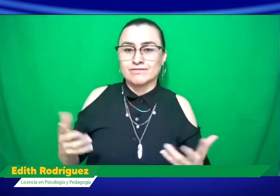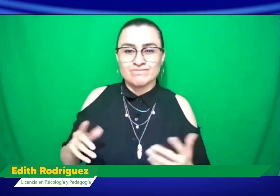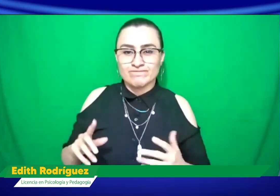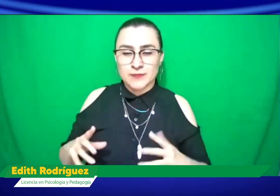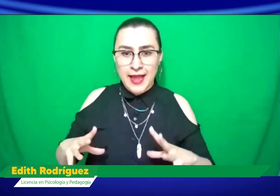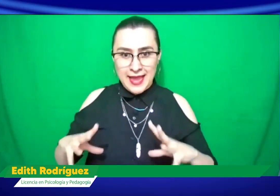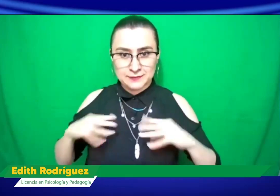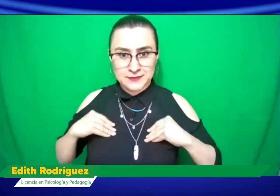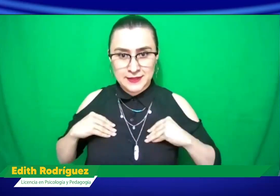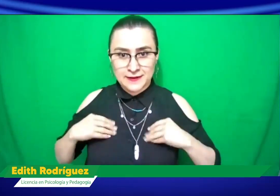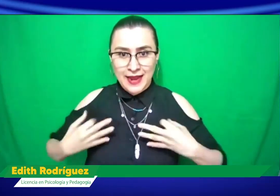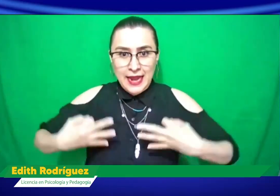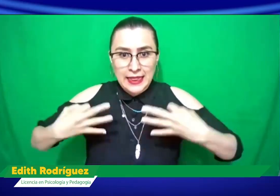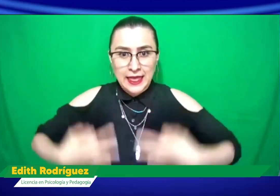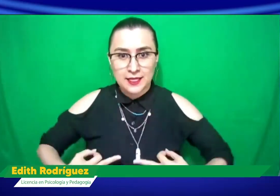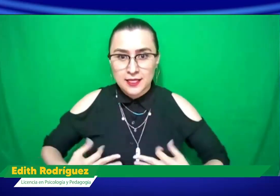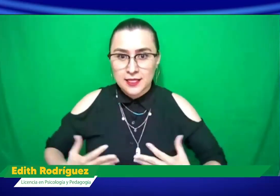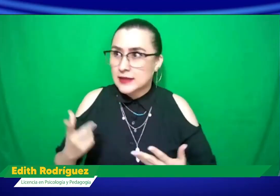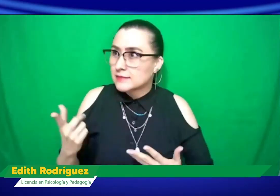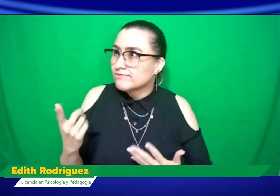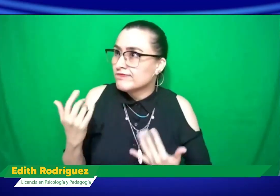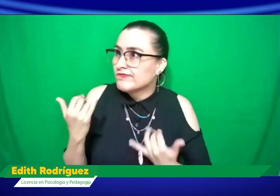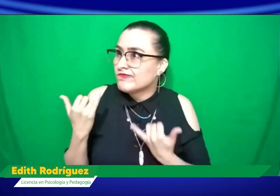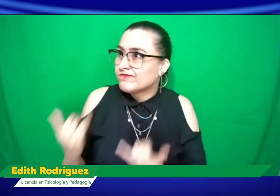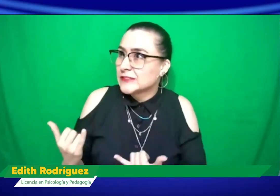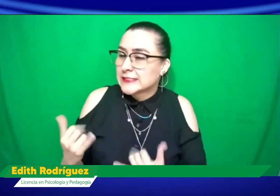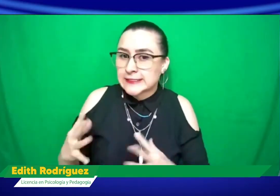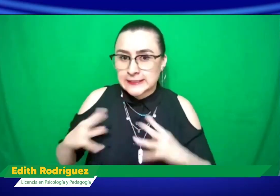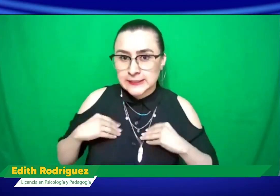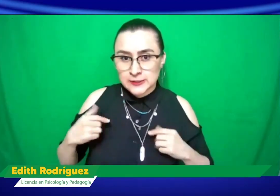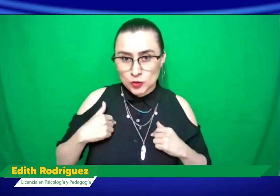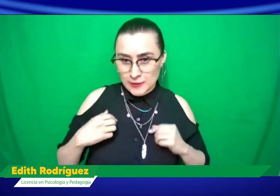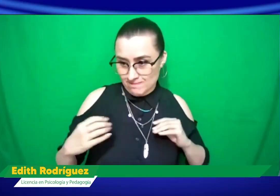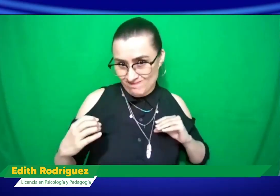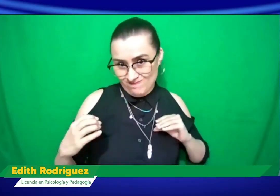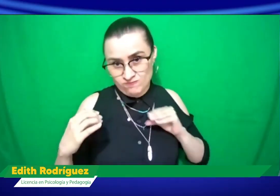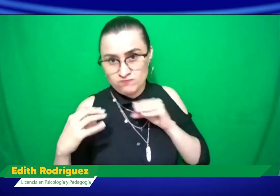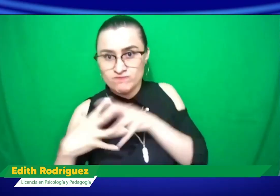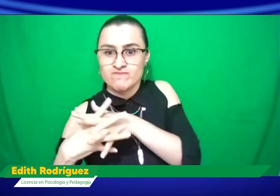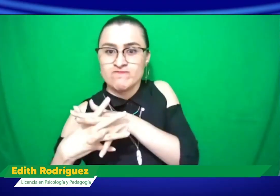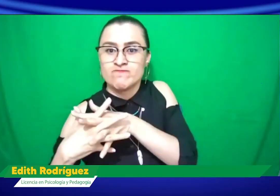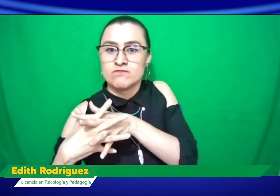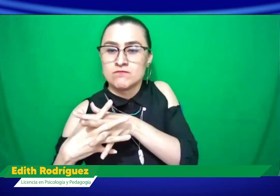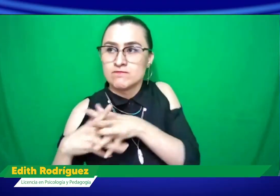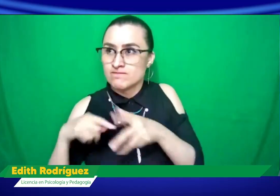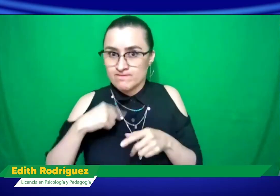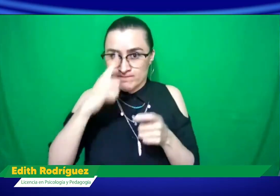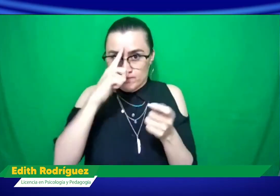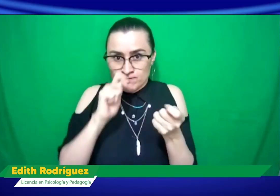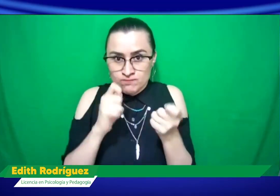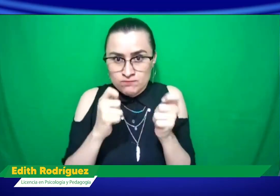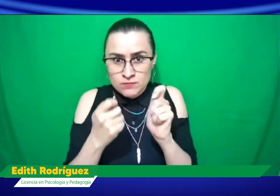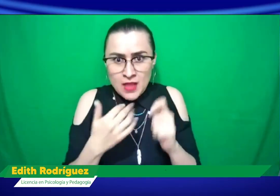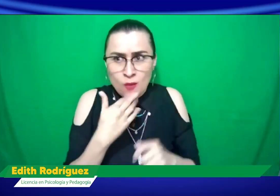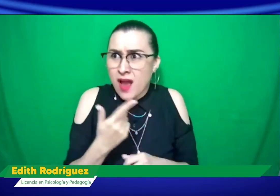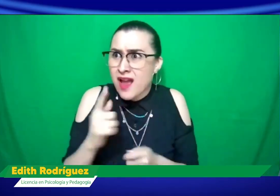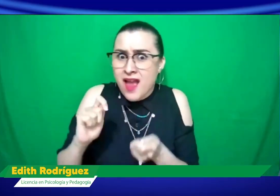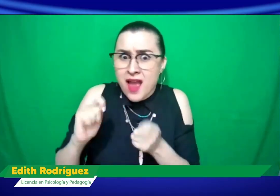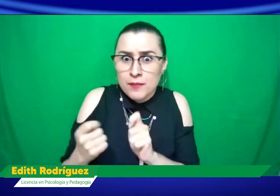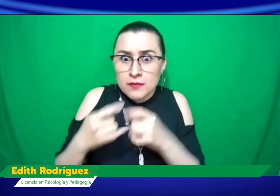está viviendo situaciones muy difíciles y hay que aceptarlo y hay que empezar a adaptarnos a ellos, empezar